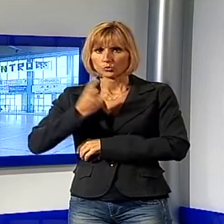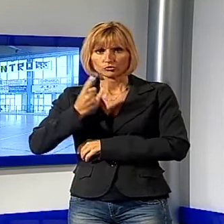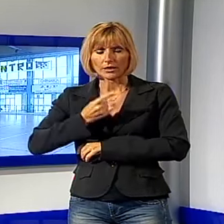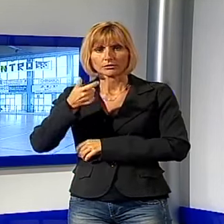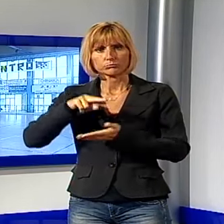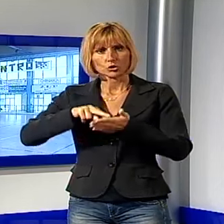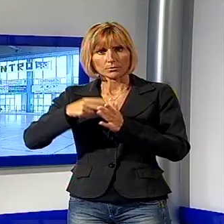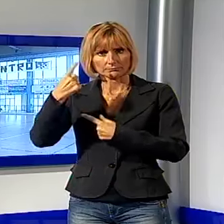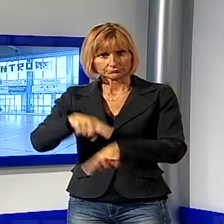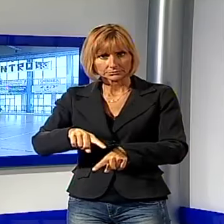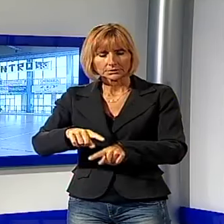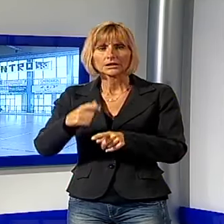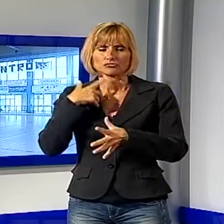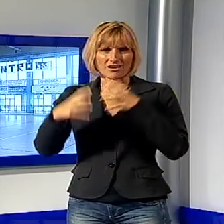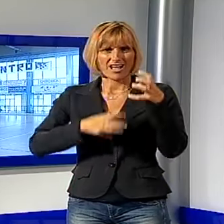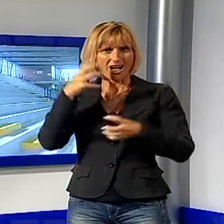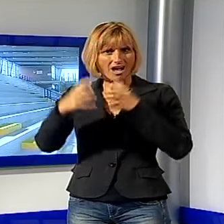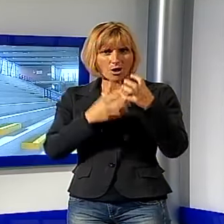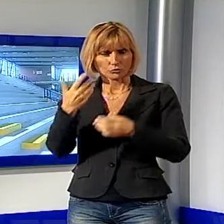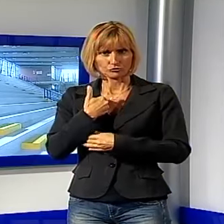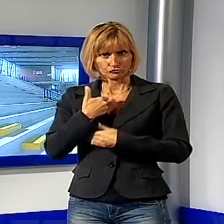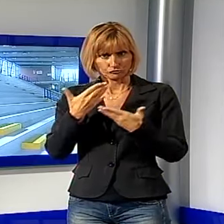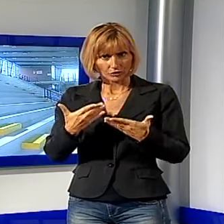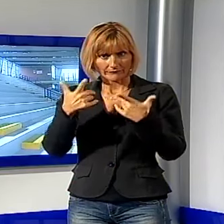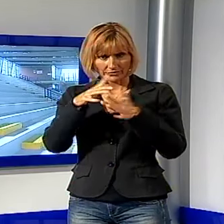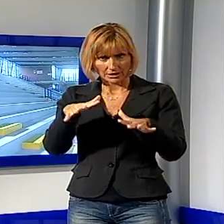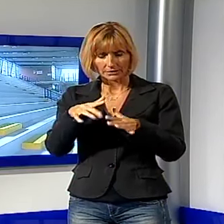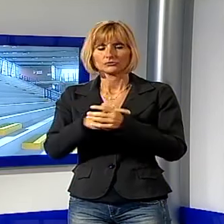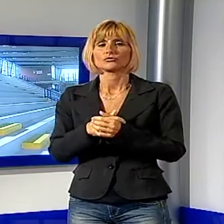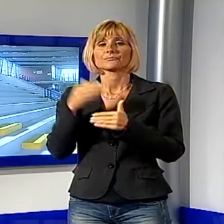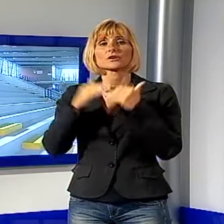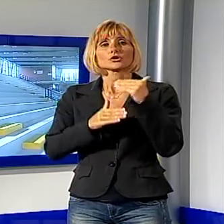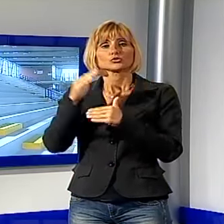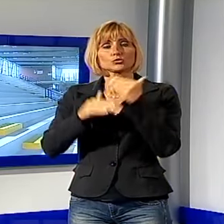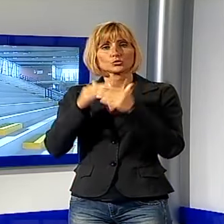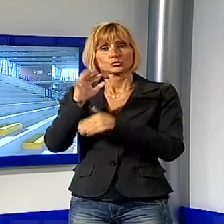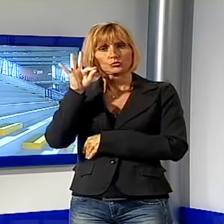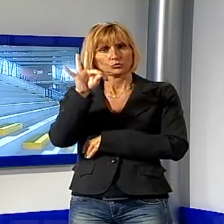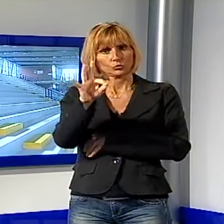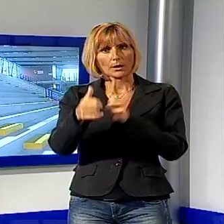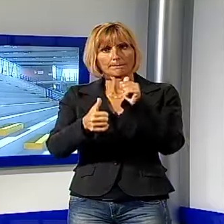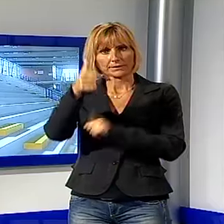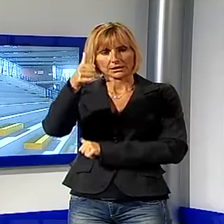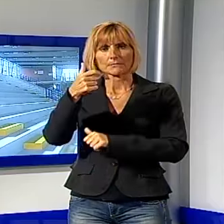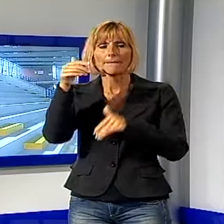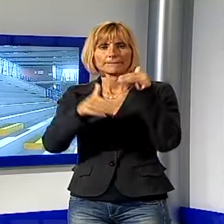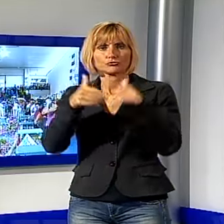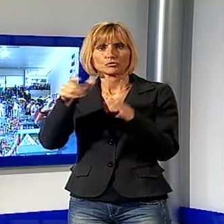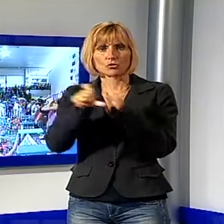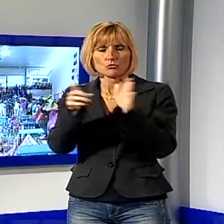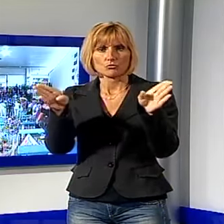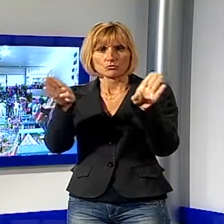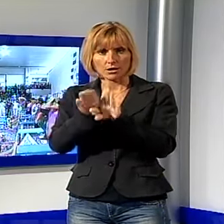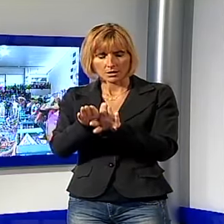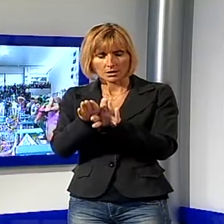problema nonostante il caos che regni in questa città. La struttura nel Mirino per prima chiudere la piscina comunale. Per